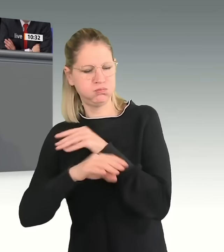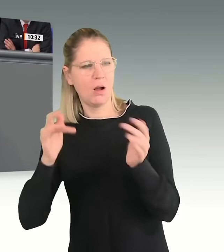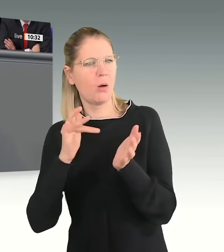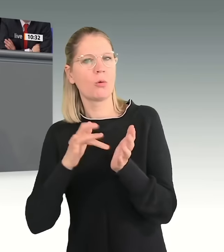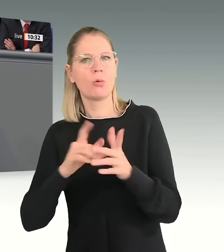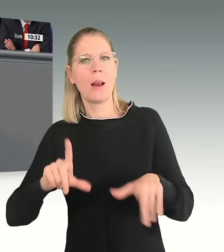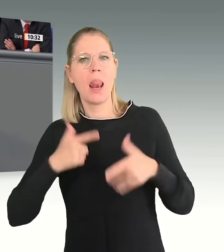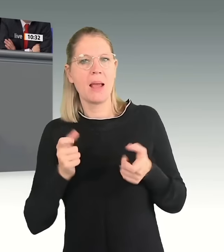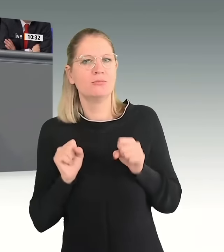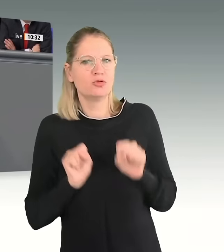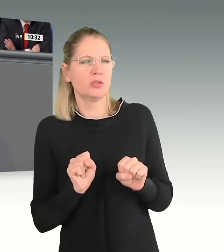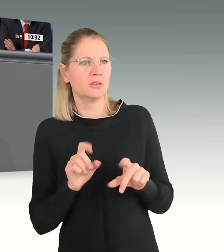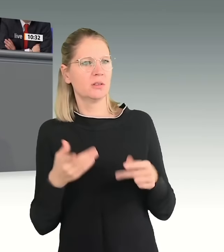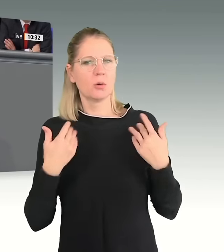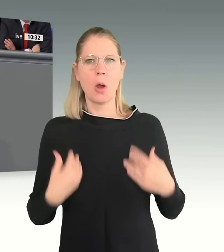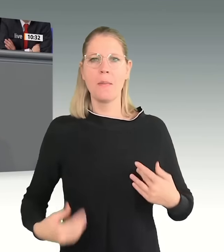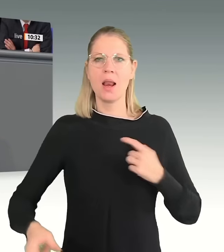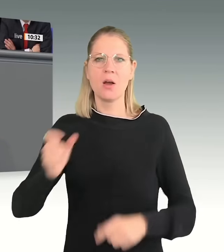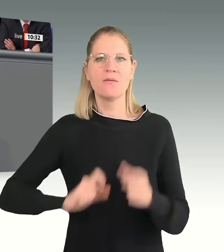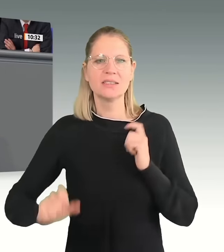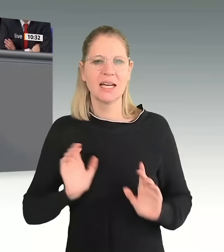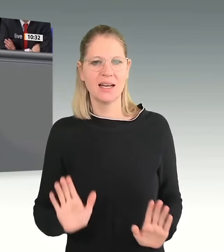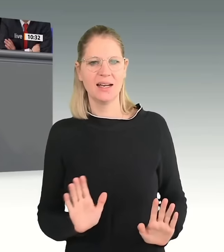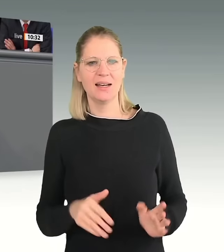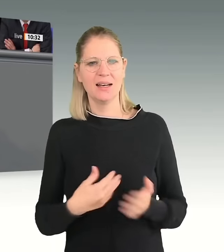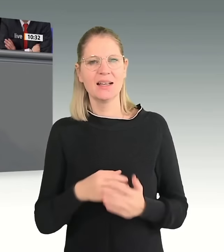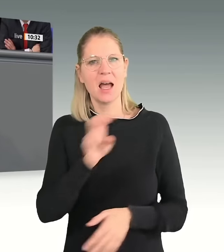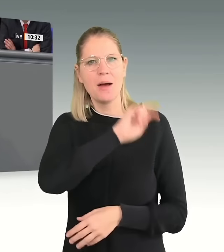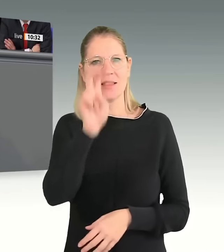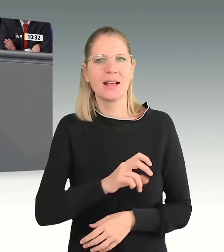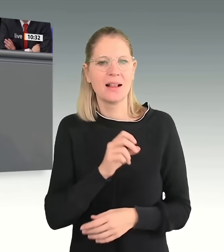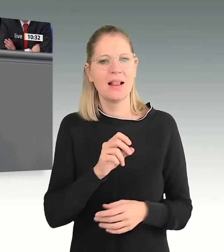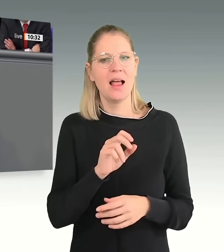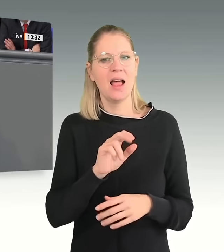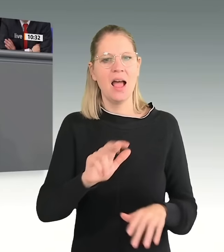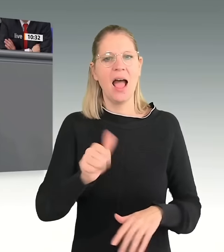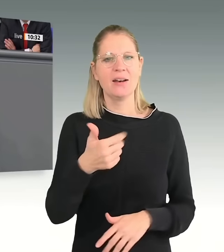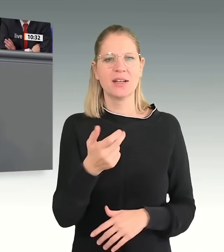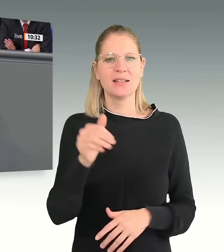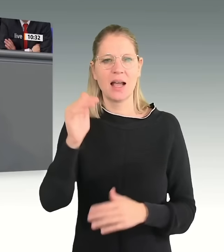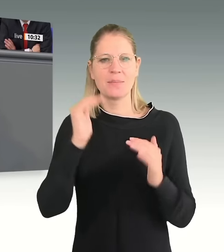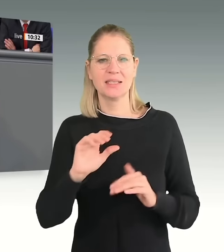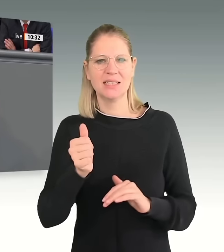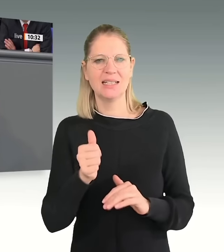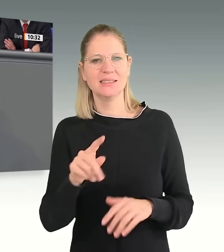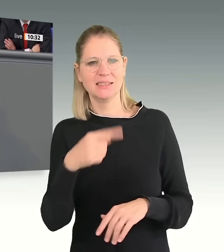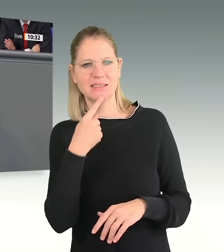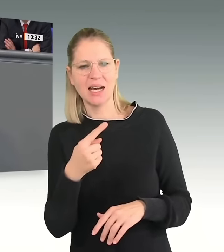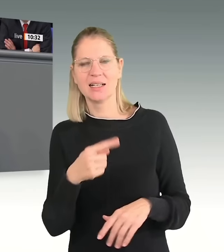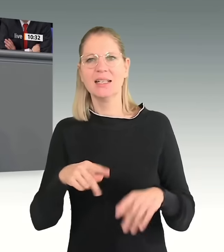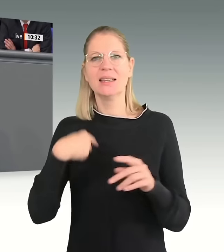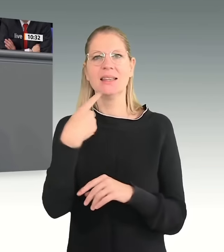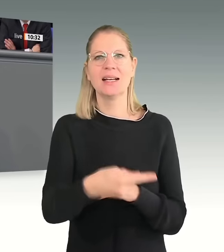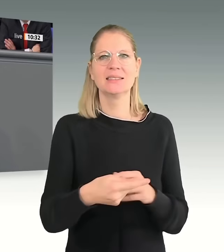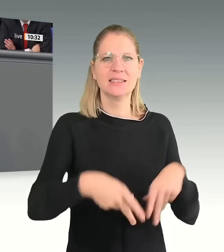körperliche Unversehrtheit. Deswegen sagt ja auch Artikel 31 1 GfK ins nächste sichere Gebiet und verbietet es, den Leuten ins Heimatland zurückzukehren.